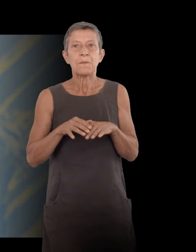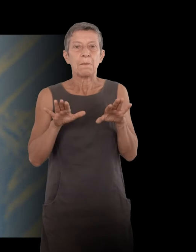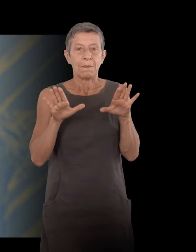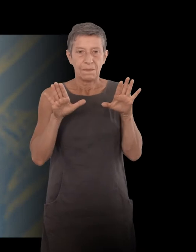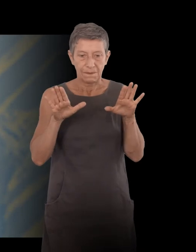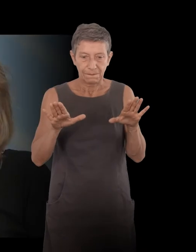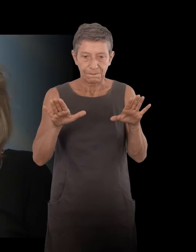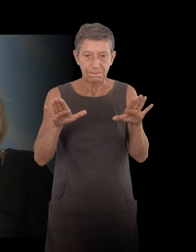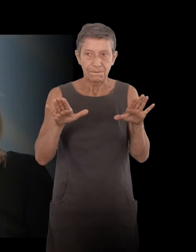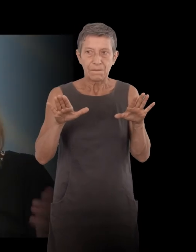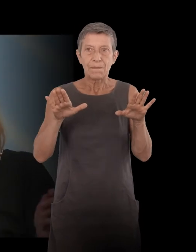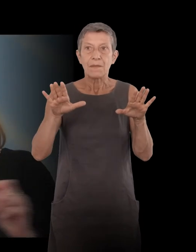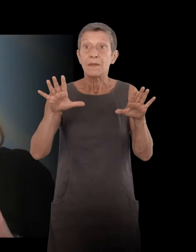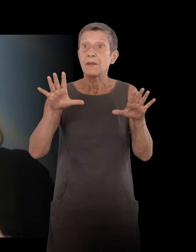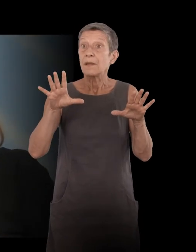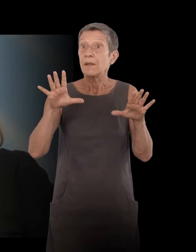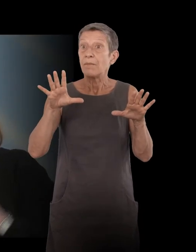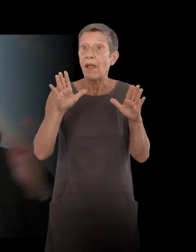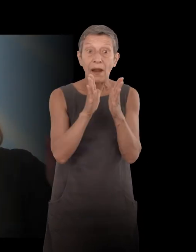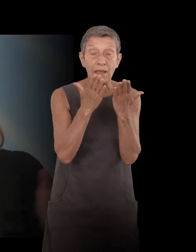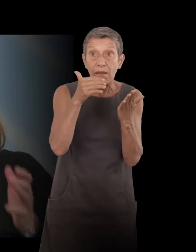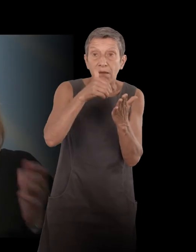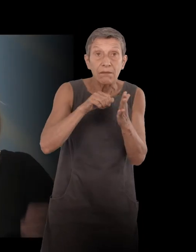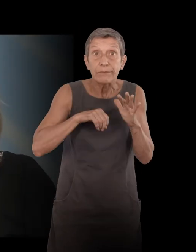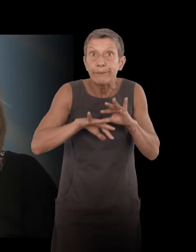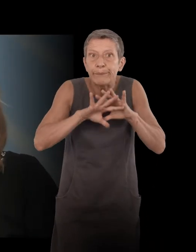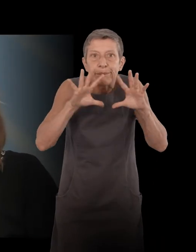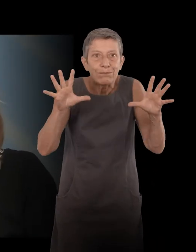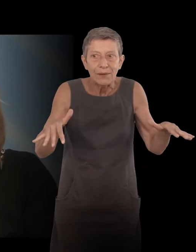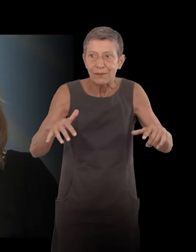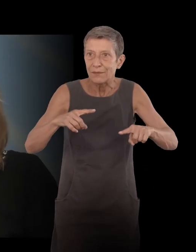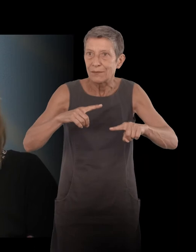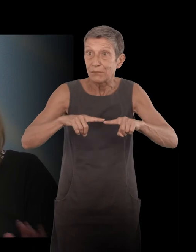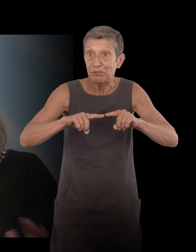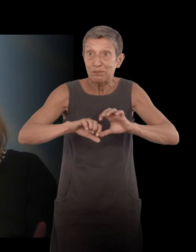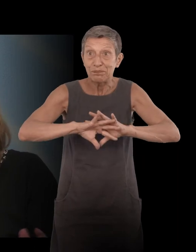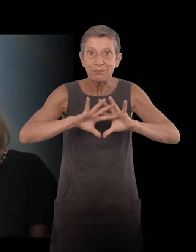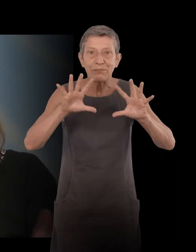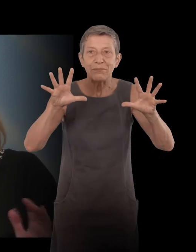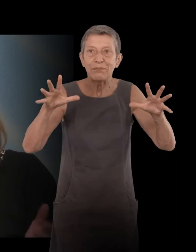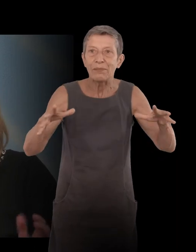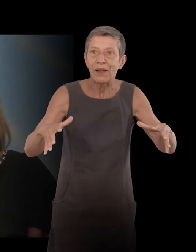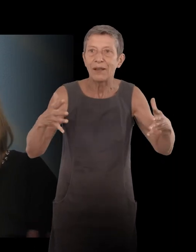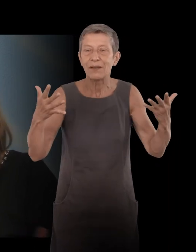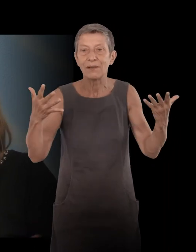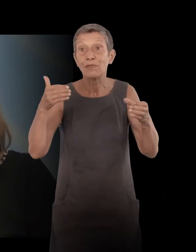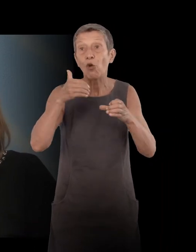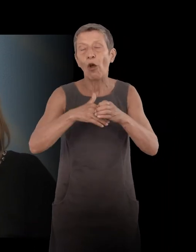Et il y a plein de choses dans votre livre, en fait.'est... Dire auberge espagnol, serait un peu...